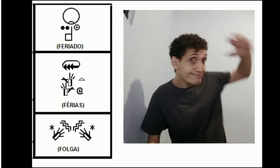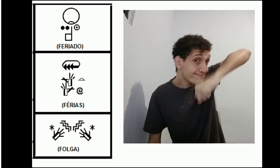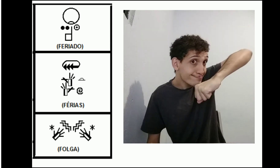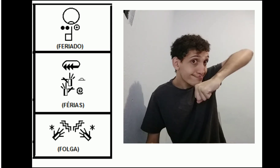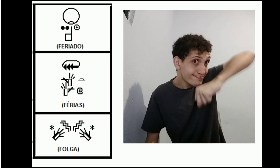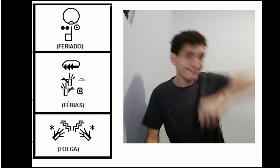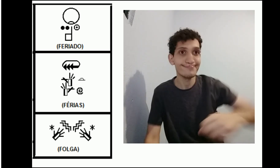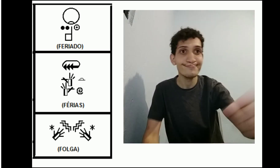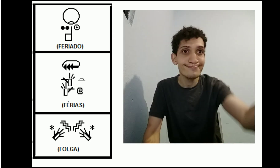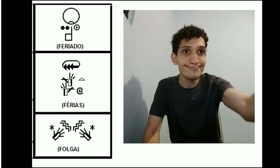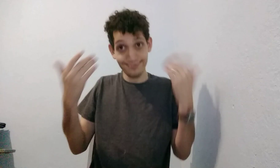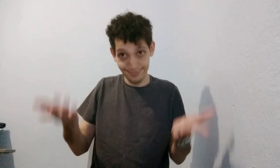Aprendeu?